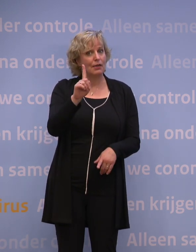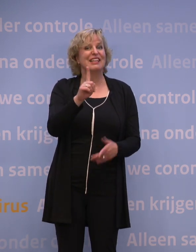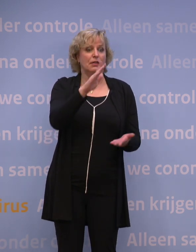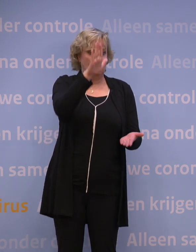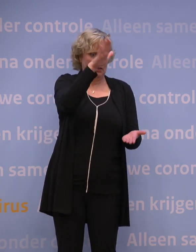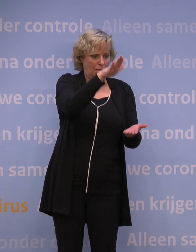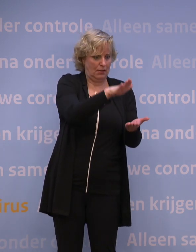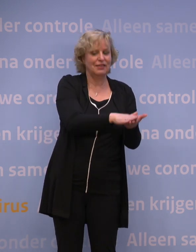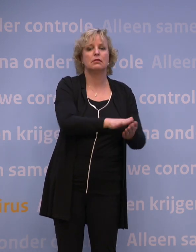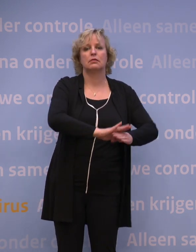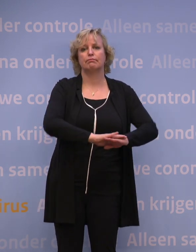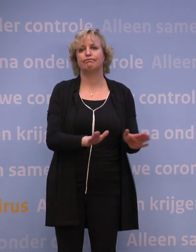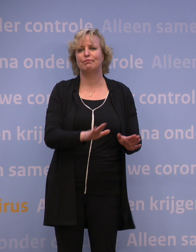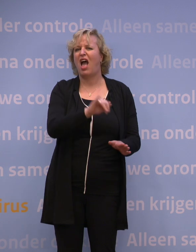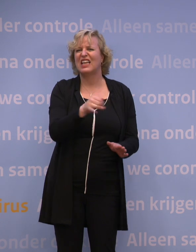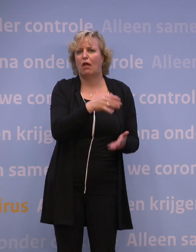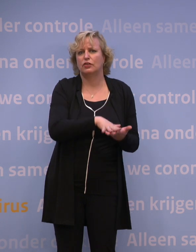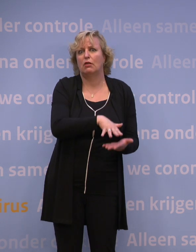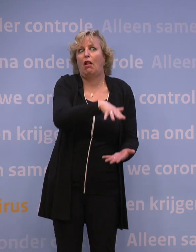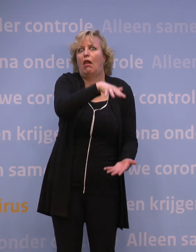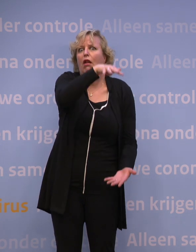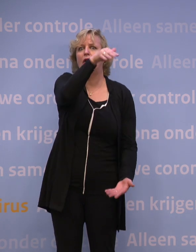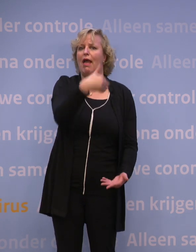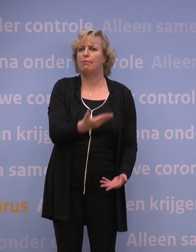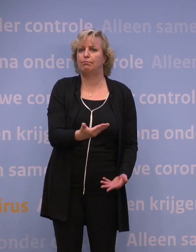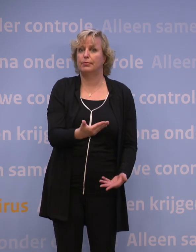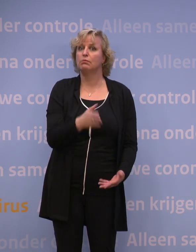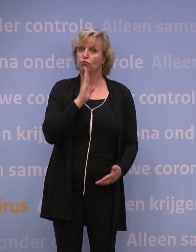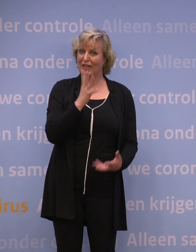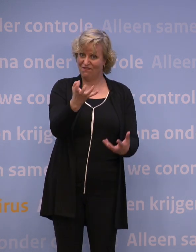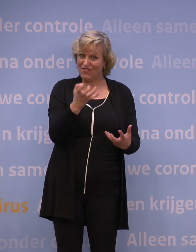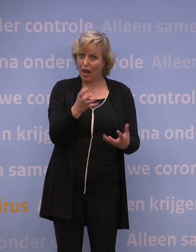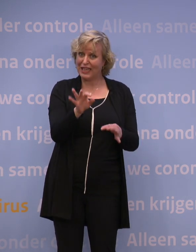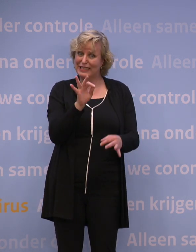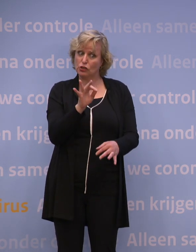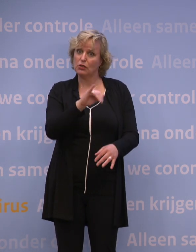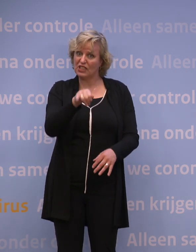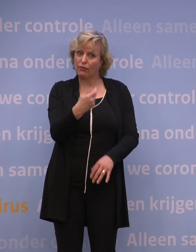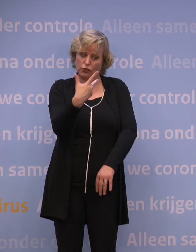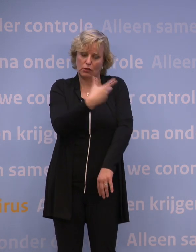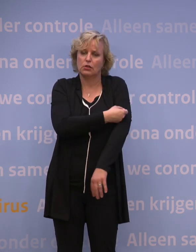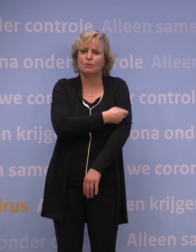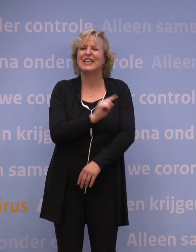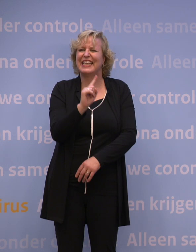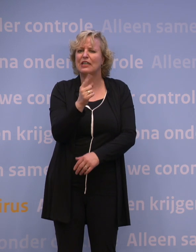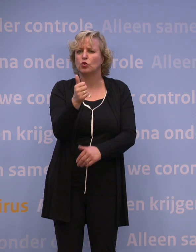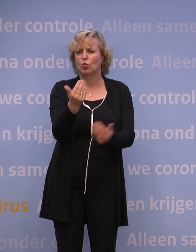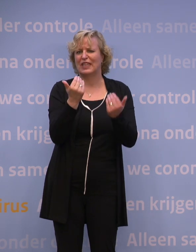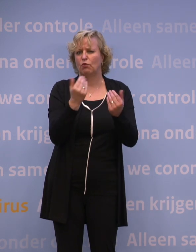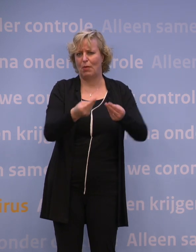voorraad strekt en die is bij Janssen niet oneindig. En wil je die keuze maken, laat je dan wel eerst goed informeren.